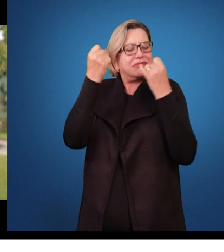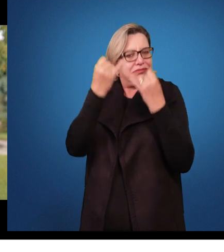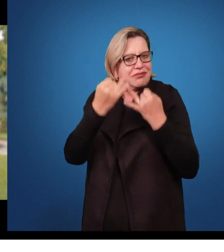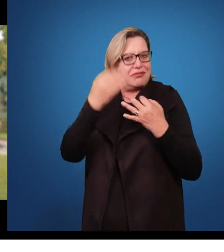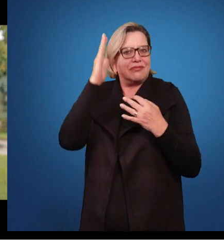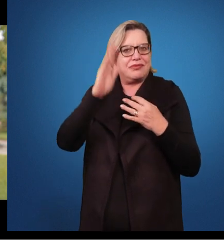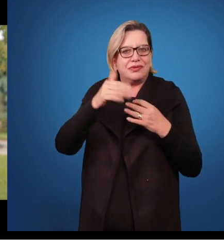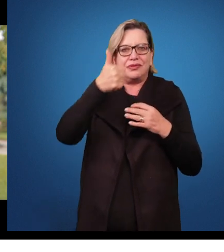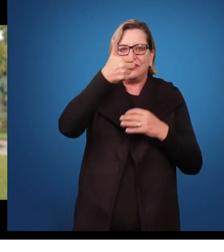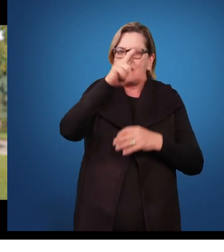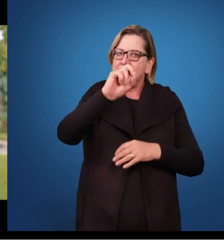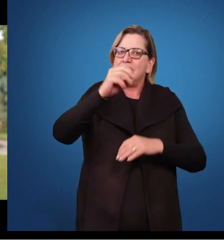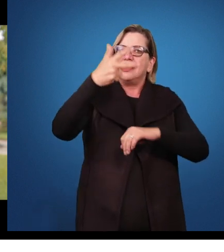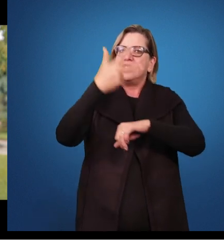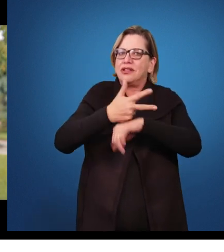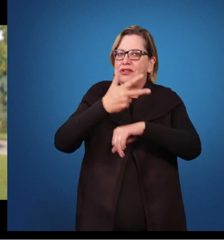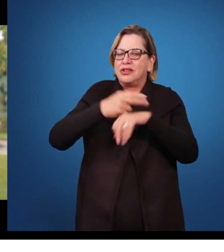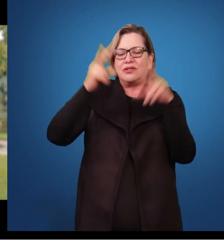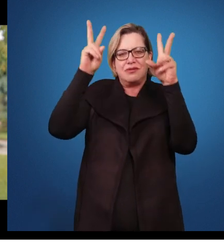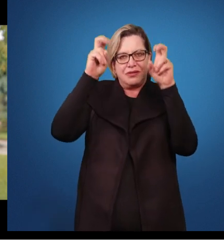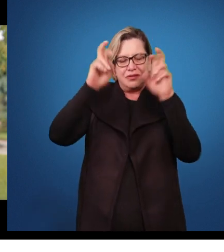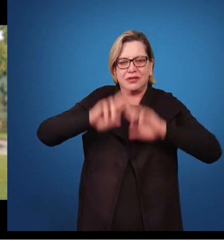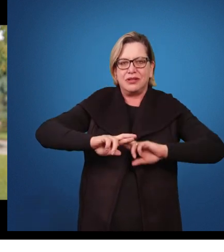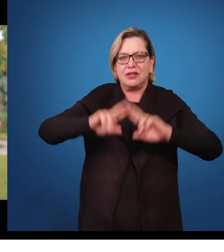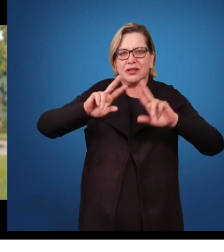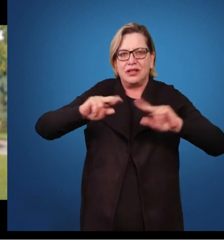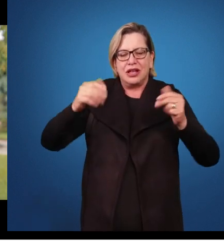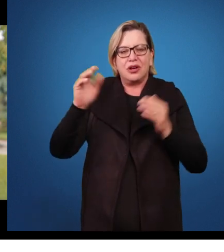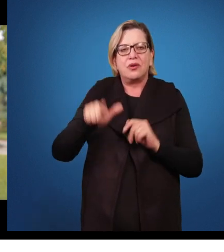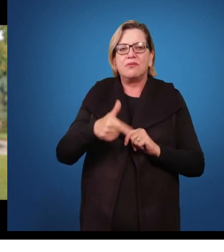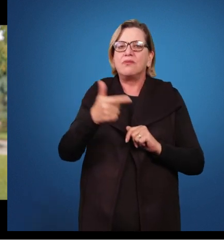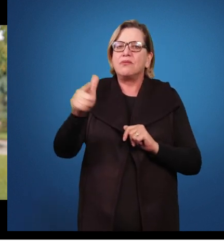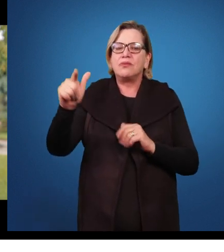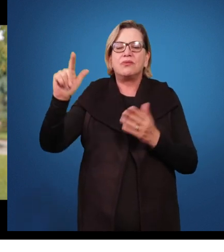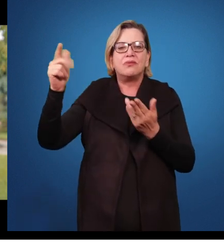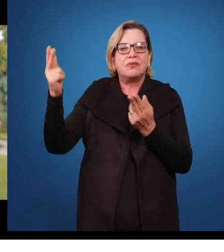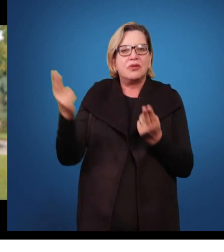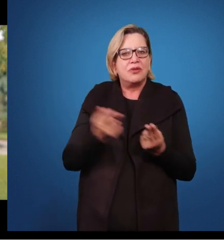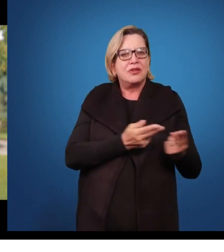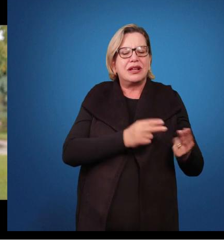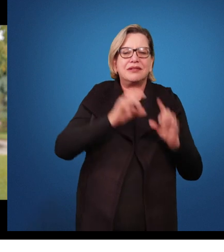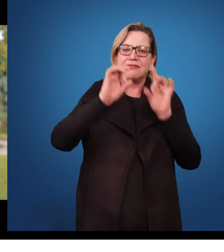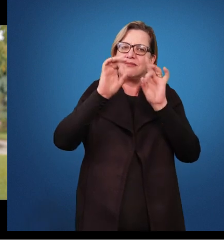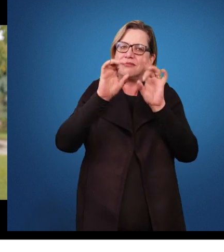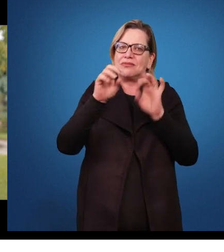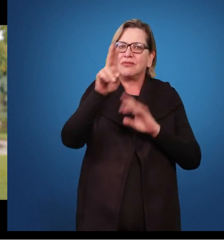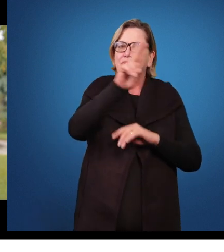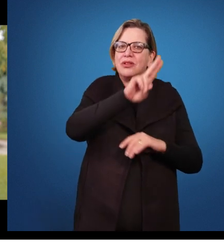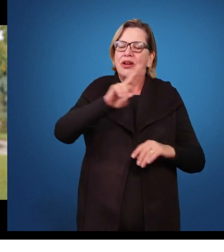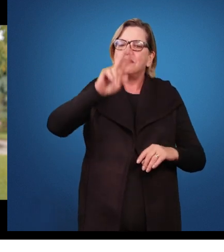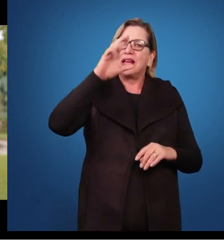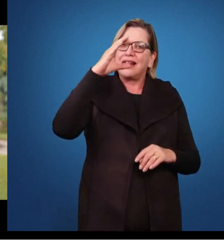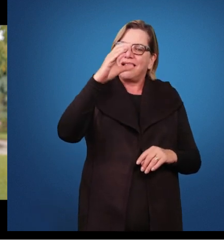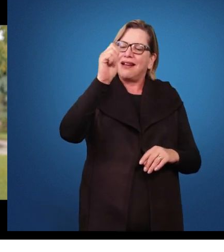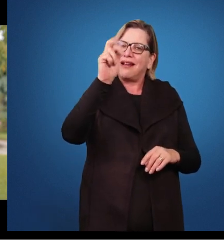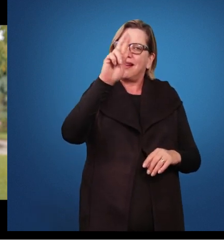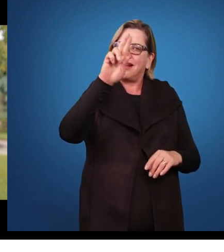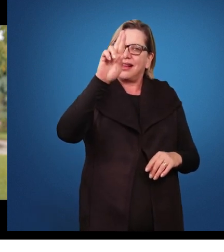grandes temas. Desta vez, mais uma convidada muito especial, a professora Carla Vestena, do Departamento de Pedagogia